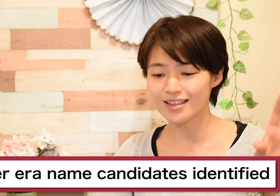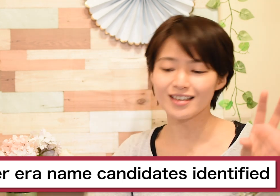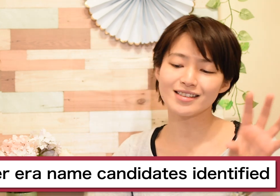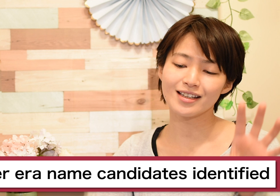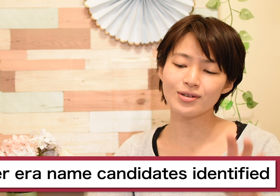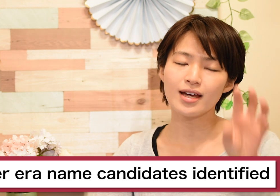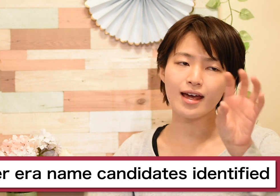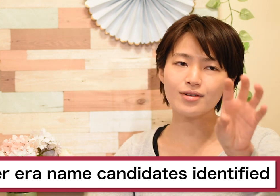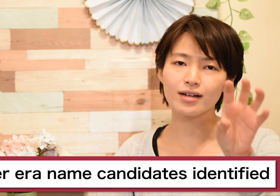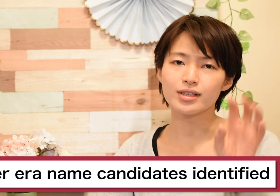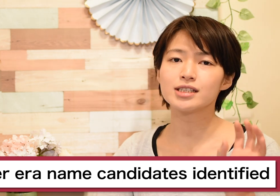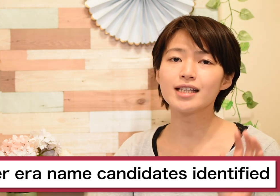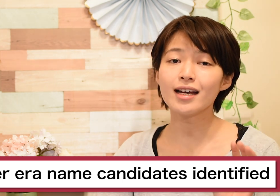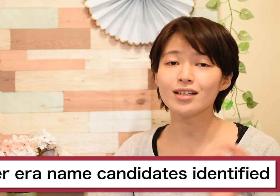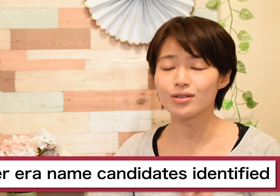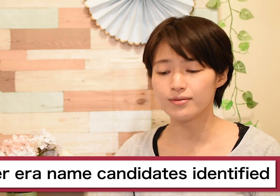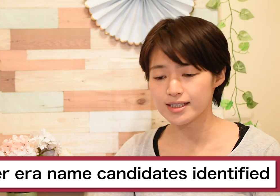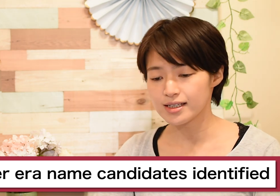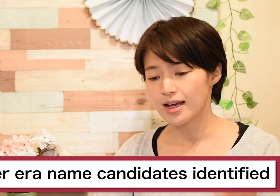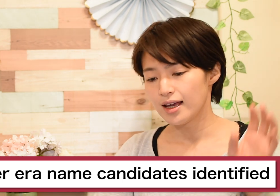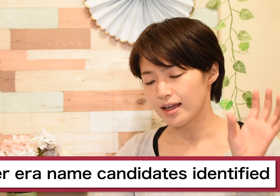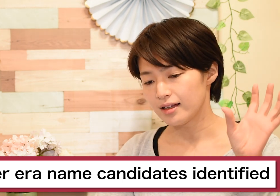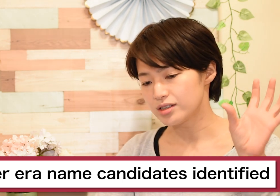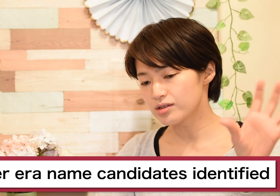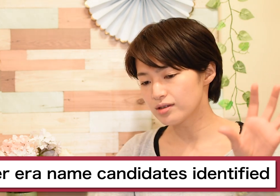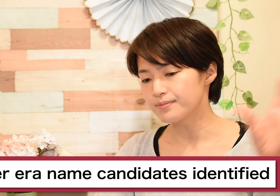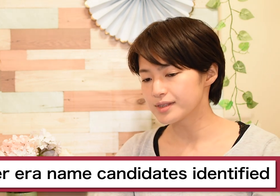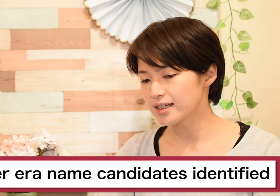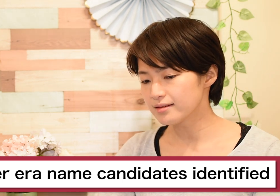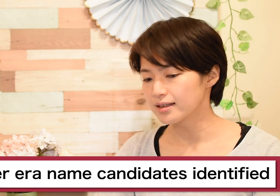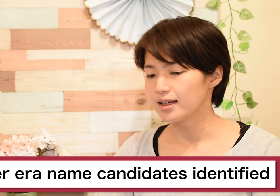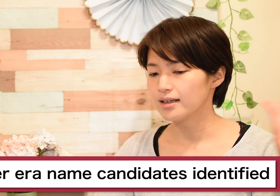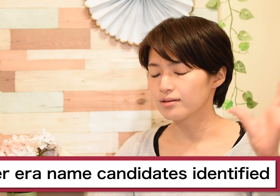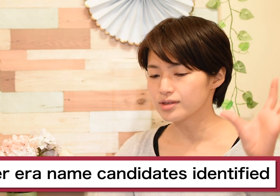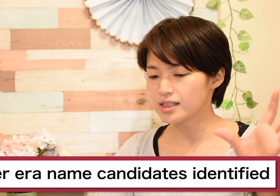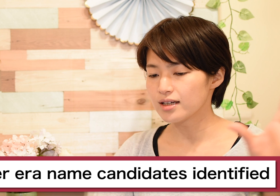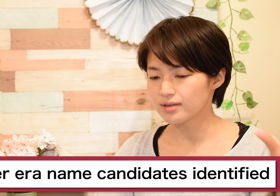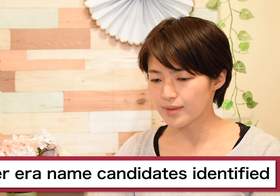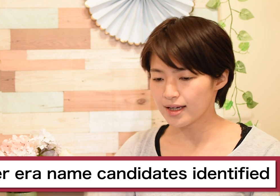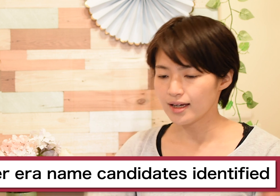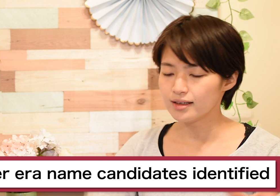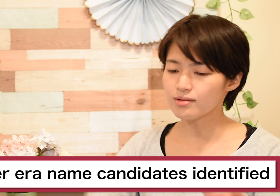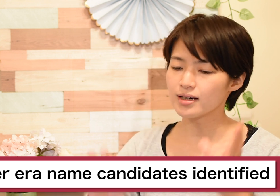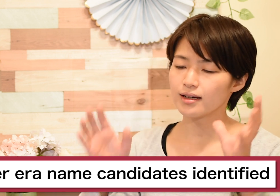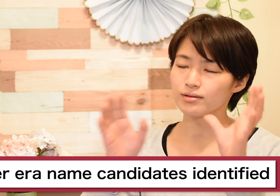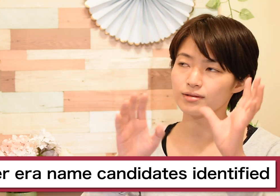いてたんですけどera、時代という意味ですえー5つの違うこの時代の名前で、今回この